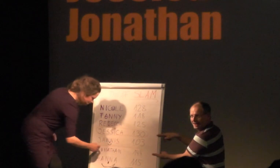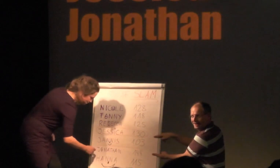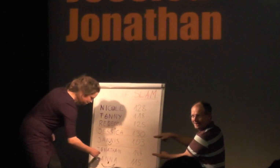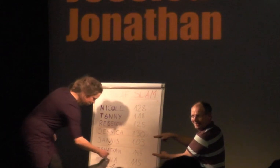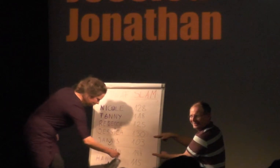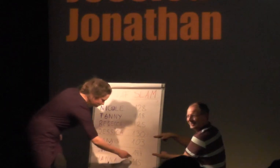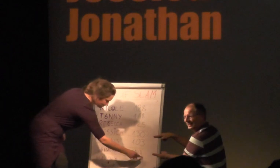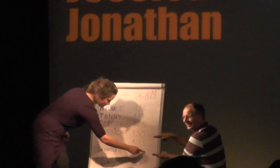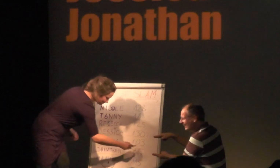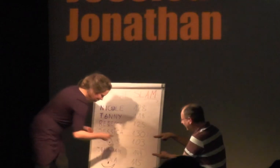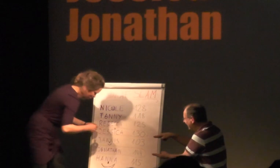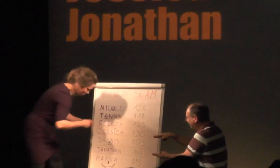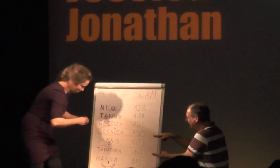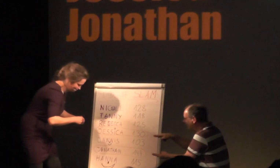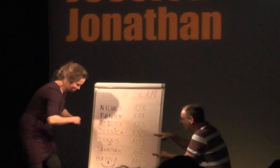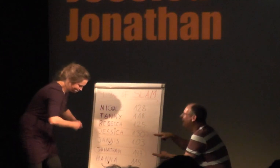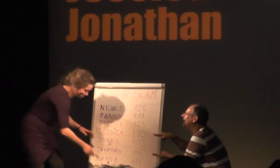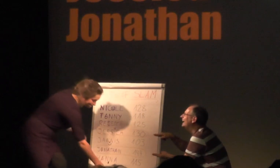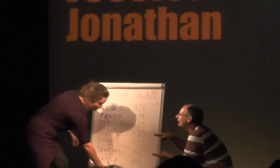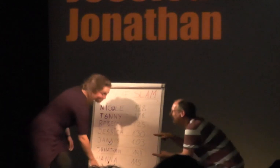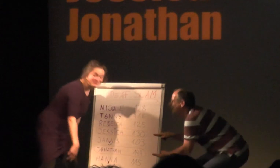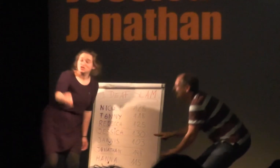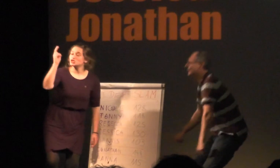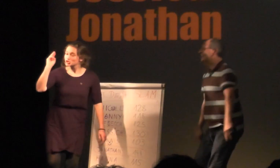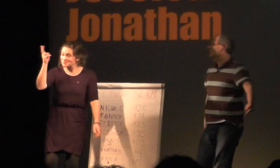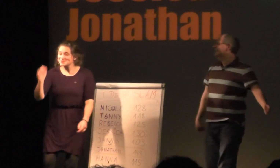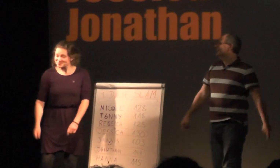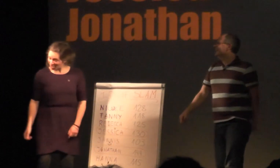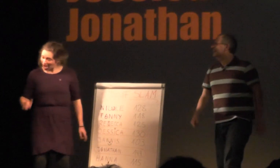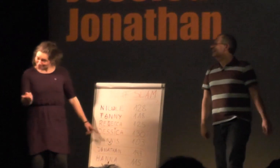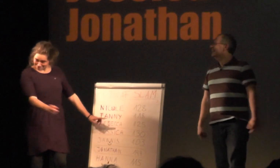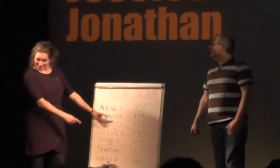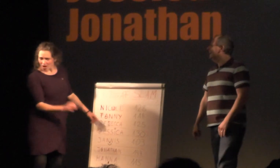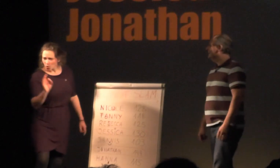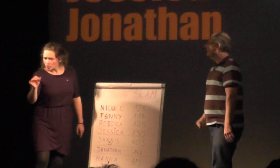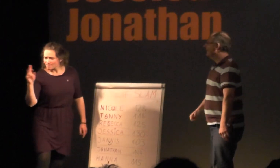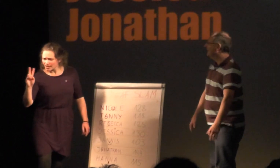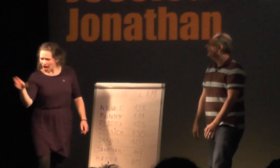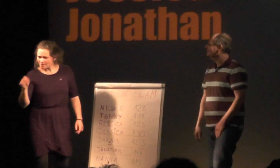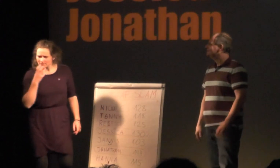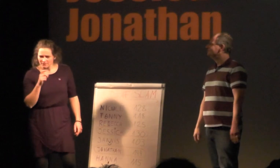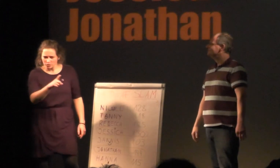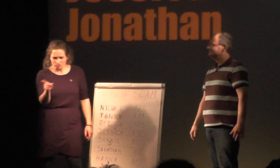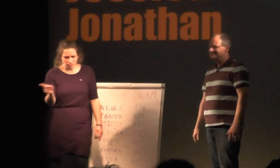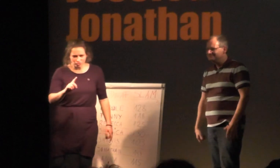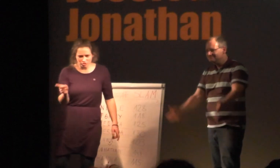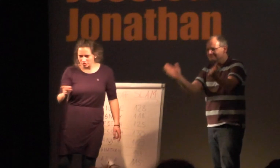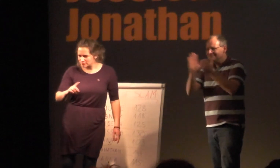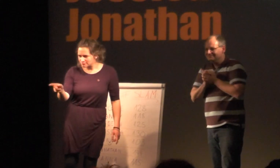Jaja, es ist wie eine Leererin, ne? Schön mit Rot einkreisen. Gut, okay. Gut, wer möchte von euch beiden anfangen?